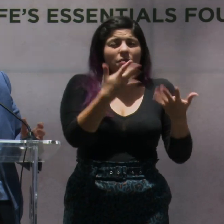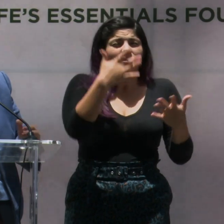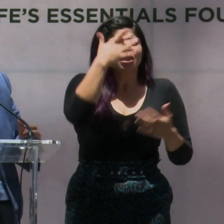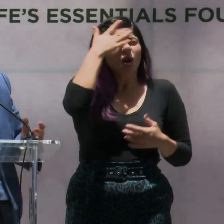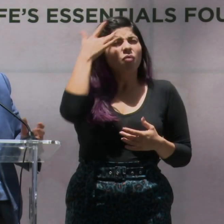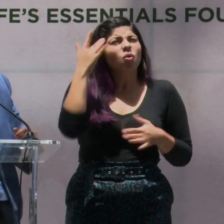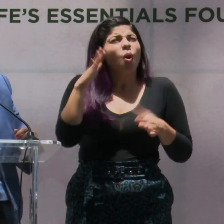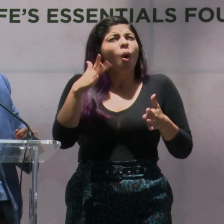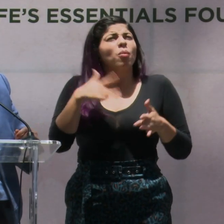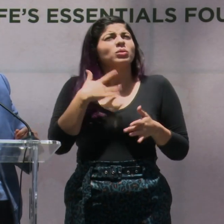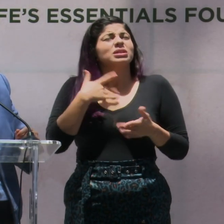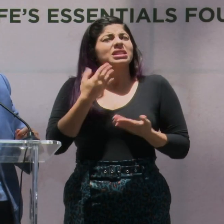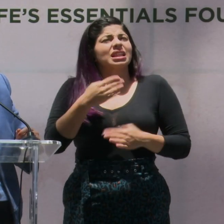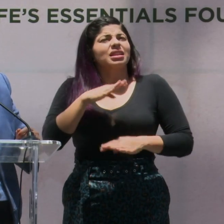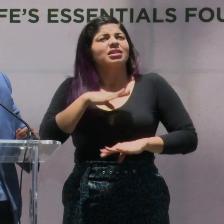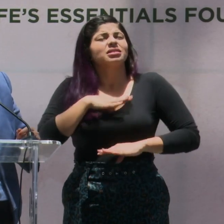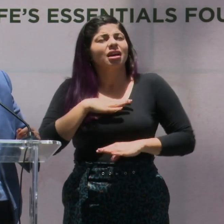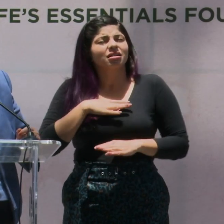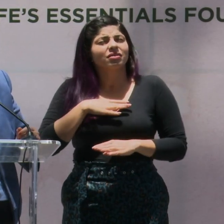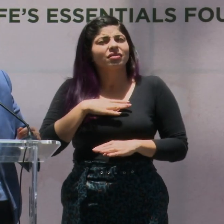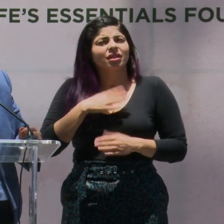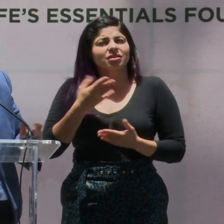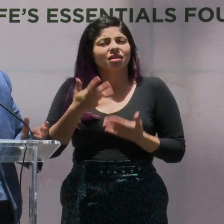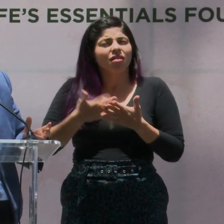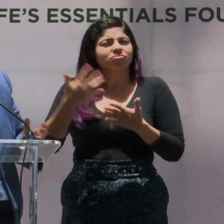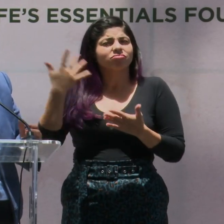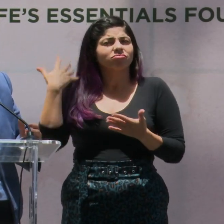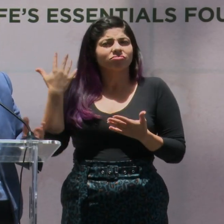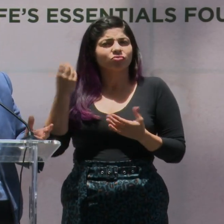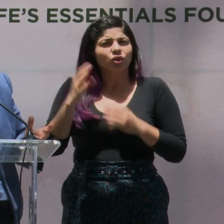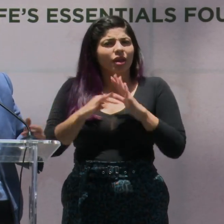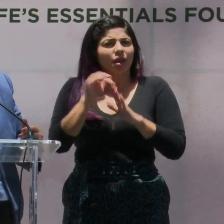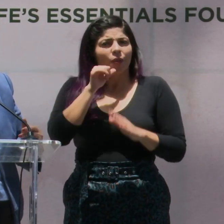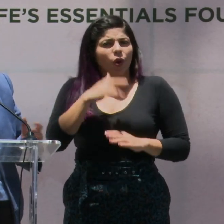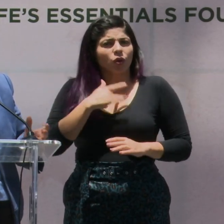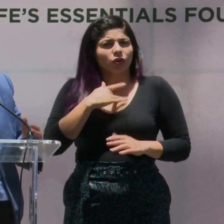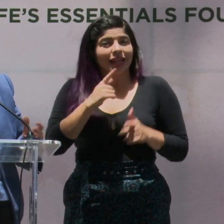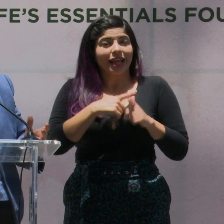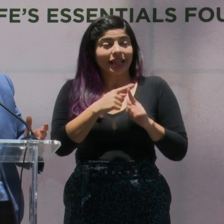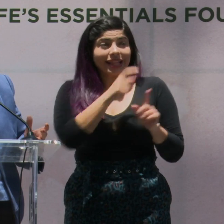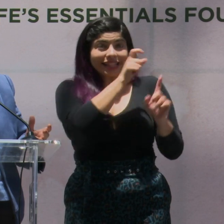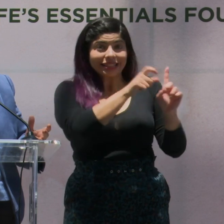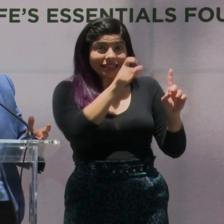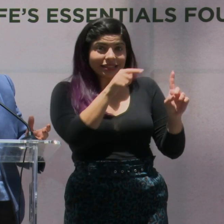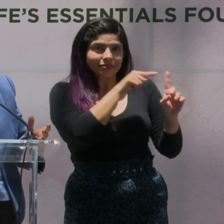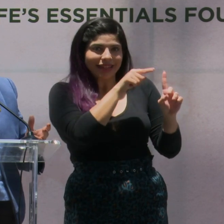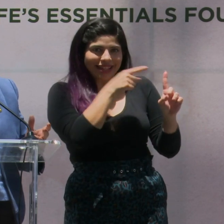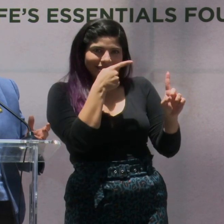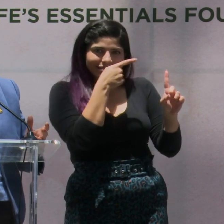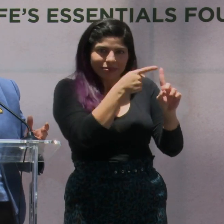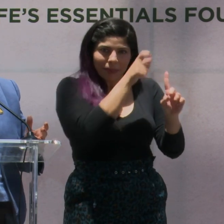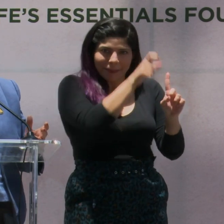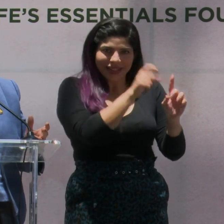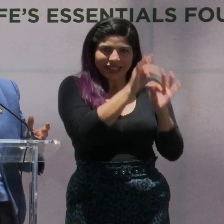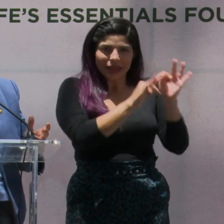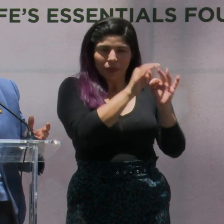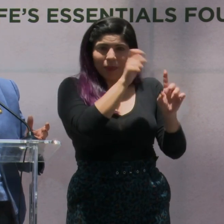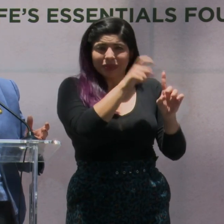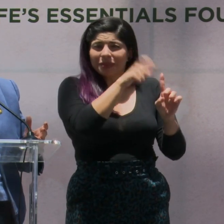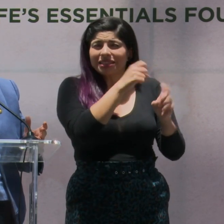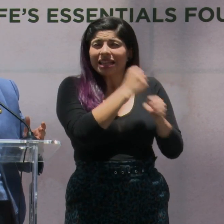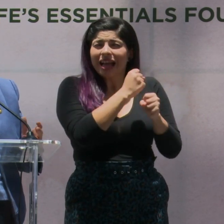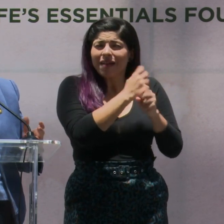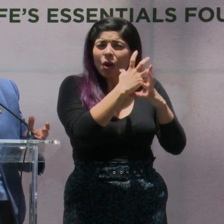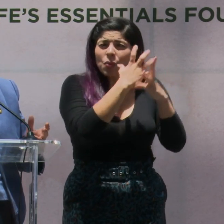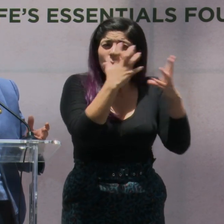cómo sentirse satisfecha. Realmente es a la que va a dirigir esta campaña, gente que trabaja demasiado,